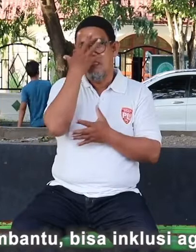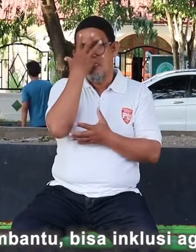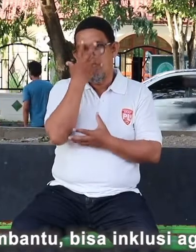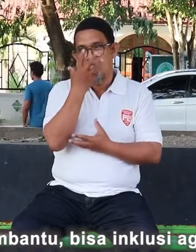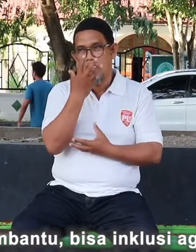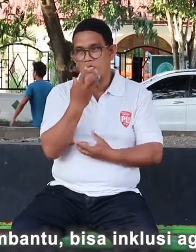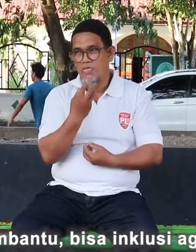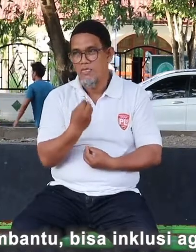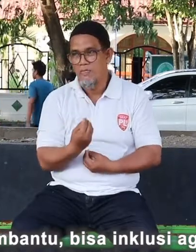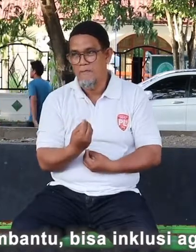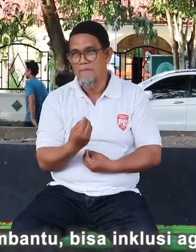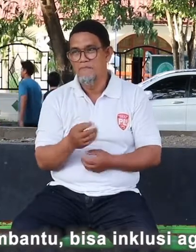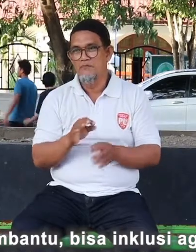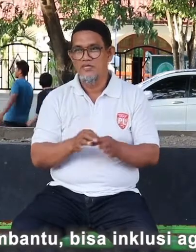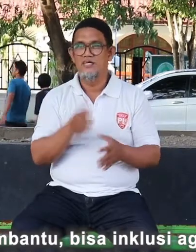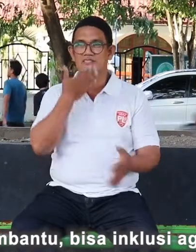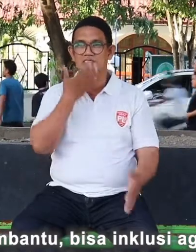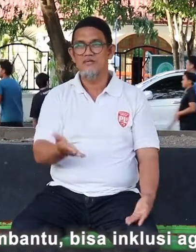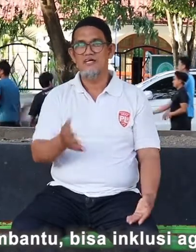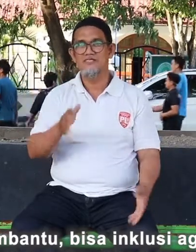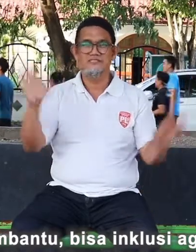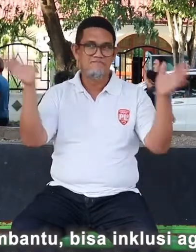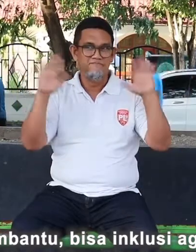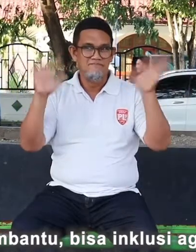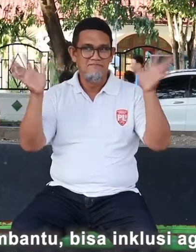didiskriminasi lagi. Terima kasih.